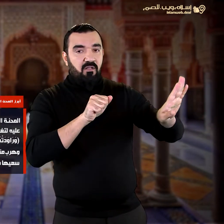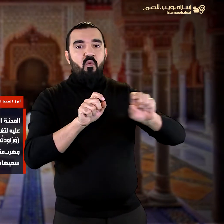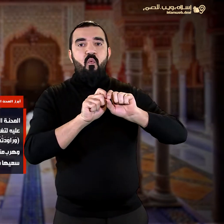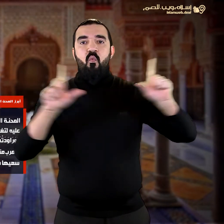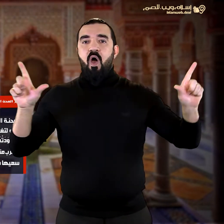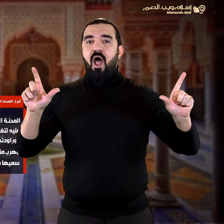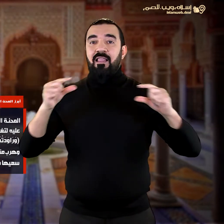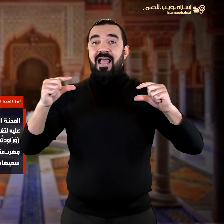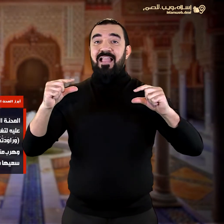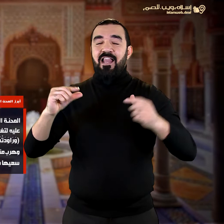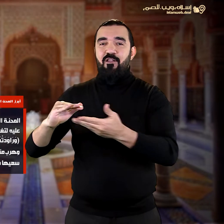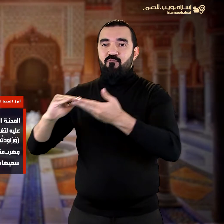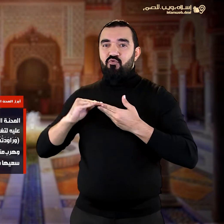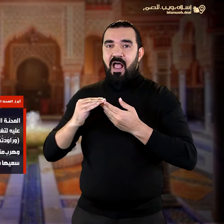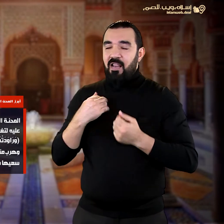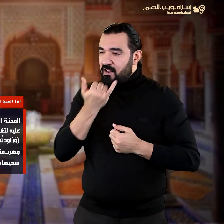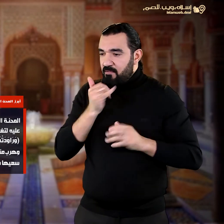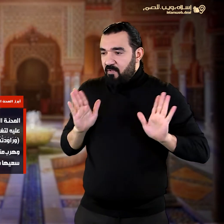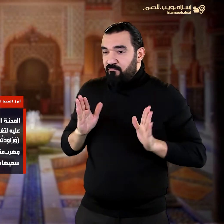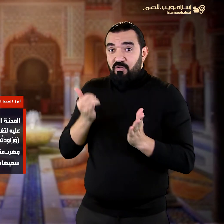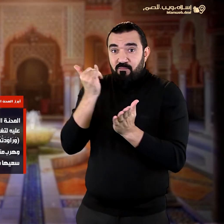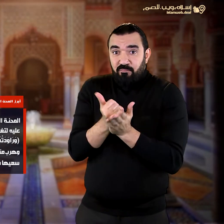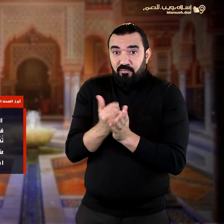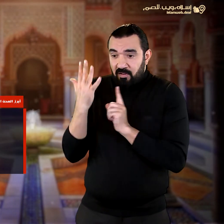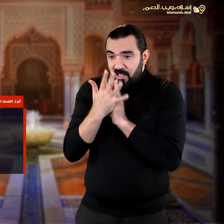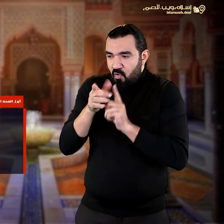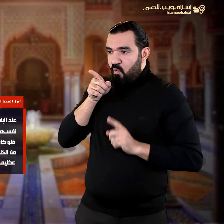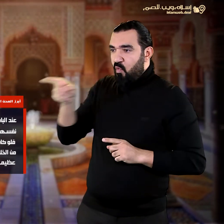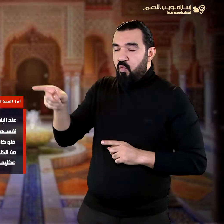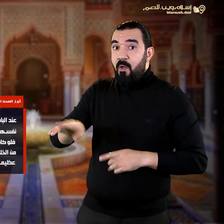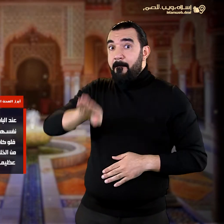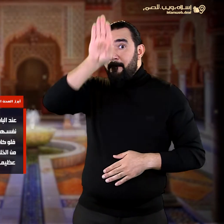من فتنتها إذ وجد العزيز عند الباب